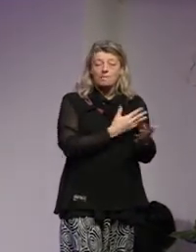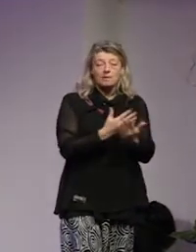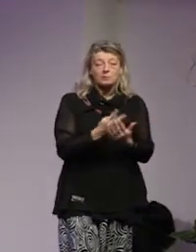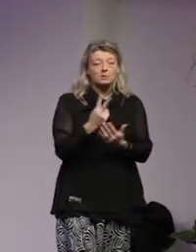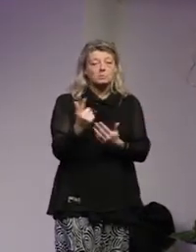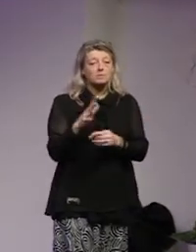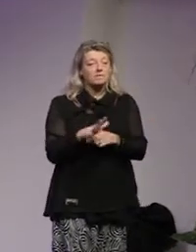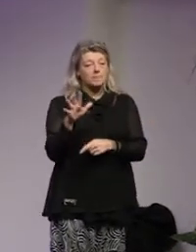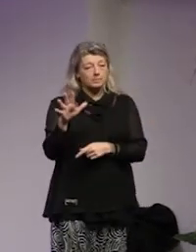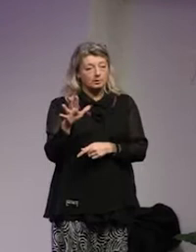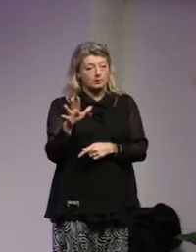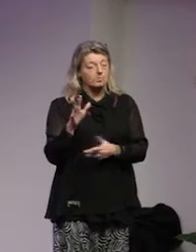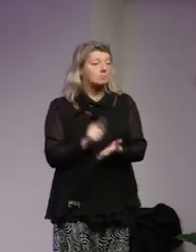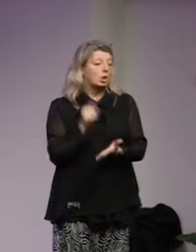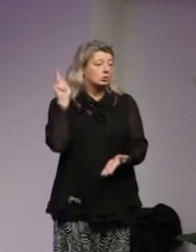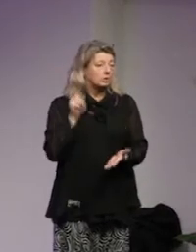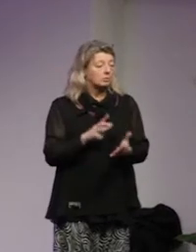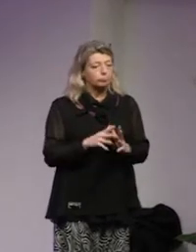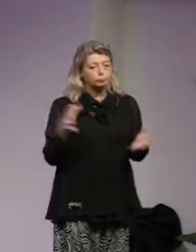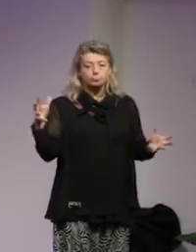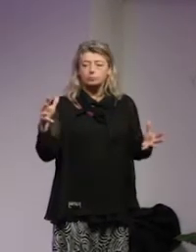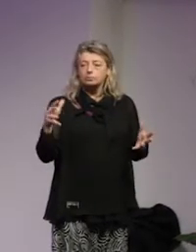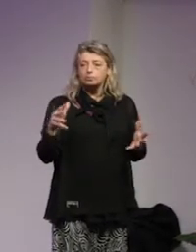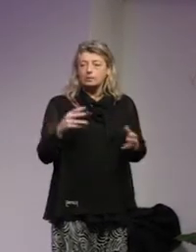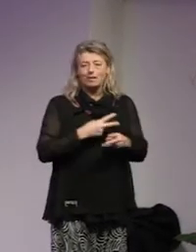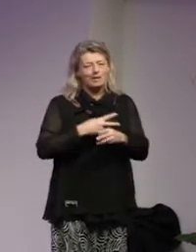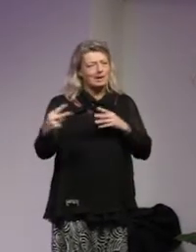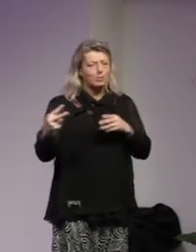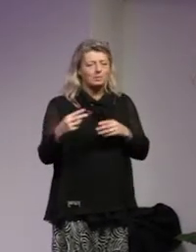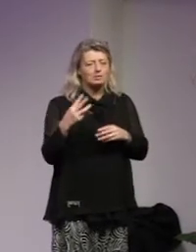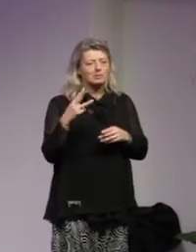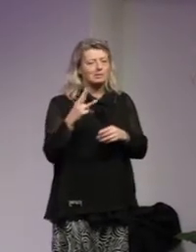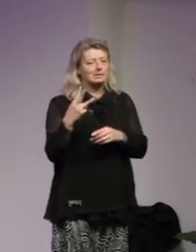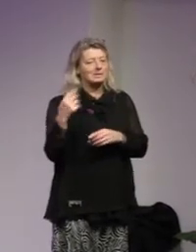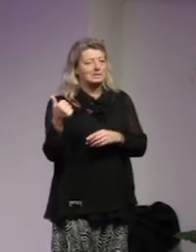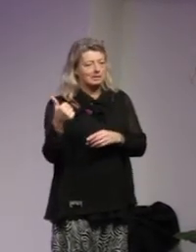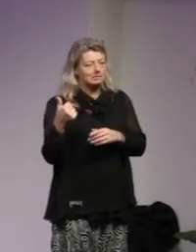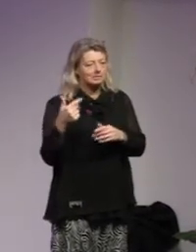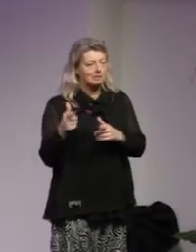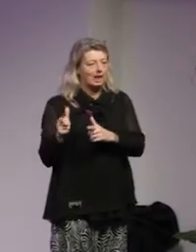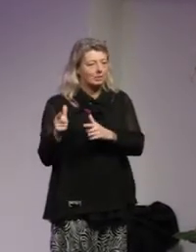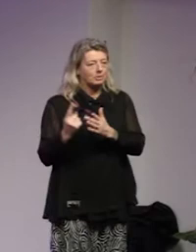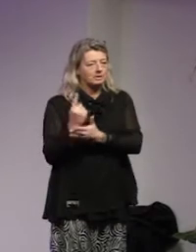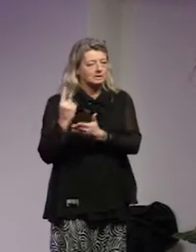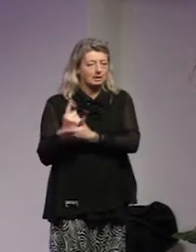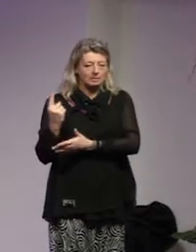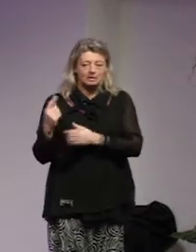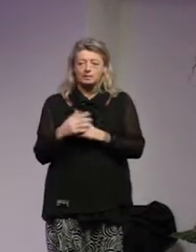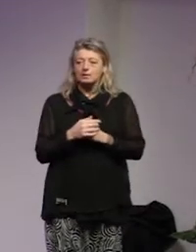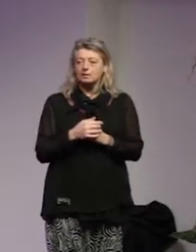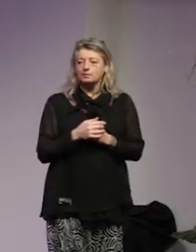2015 och det plötsligt sticker iväg rekordhöga 36 terrorincidenter